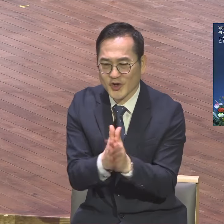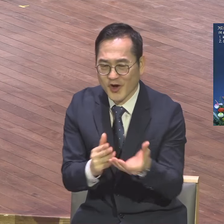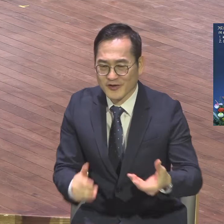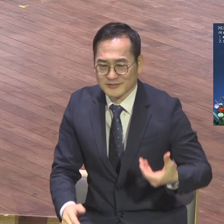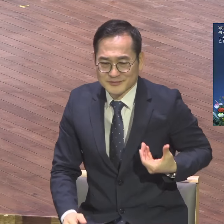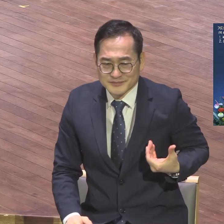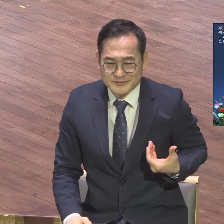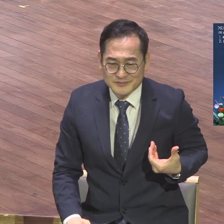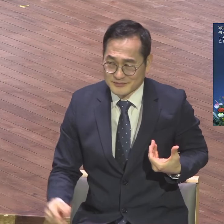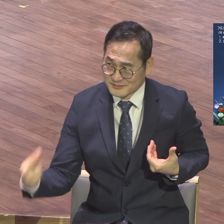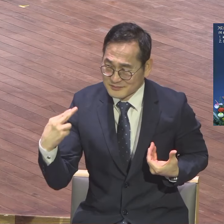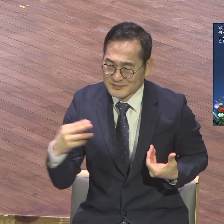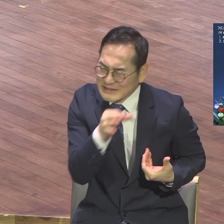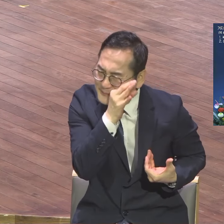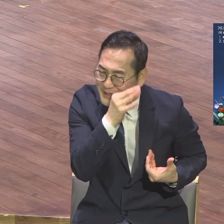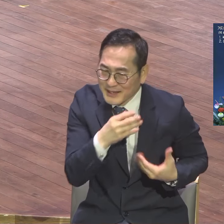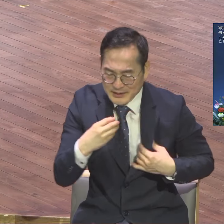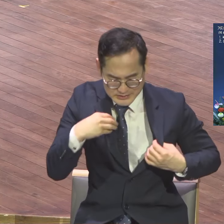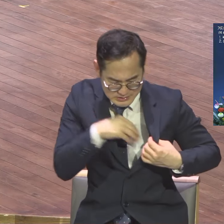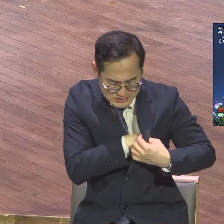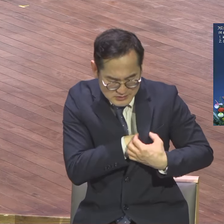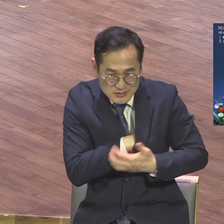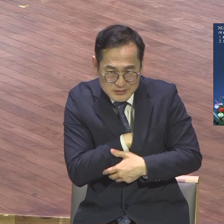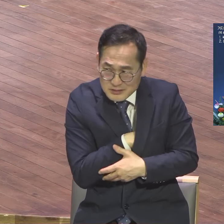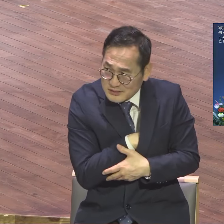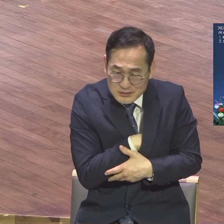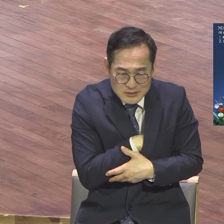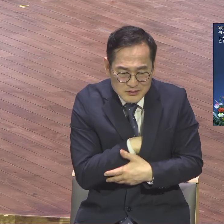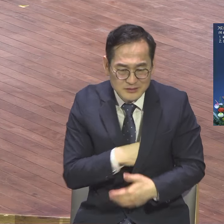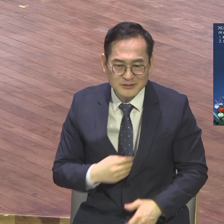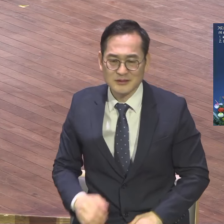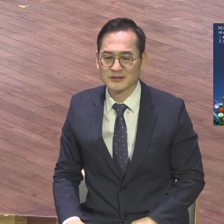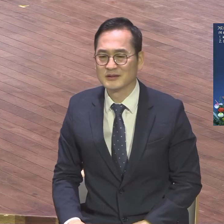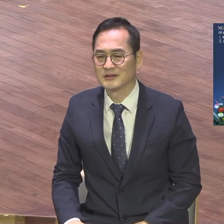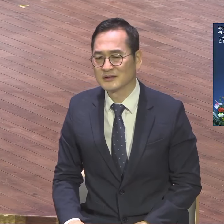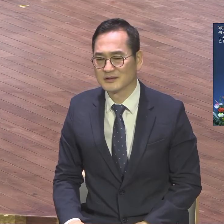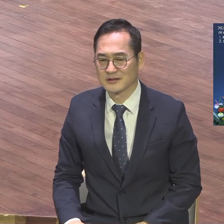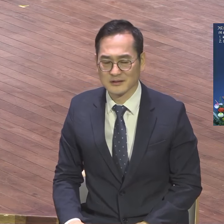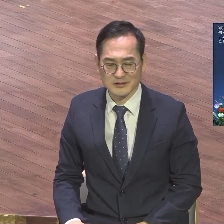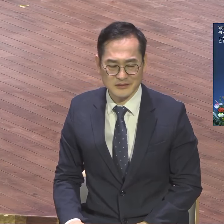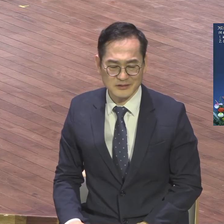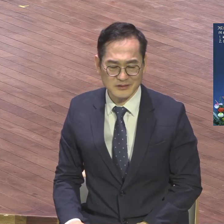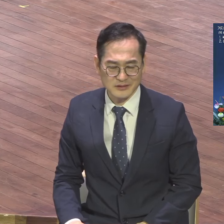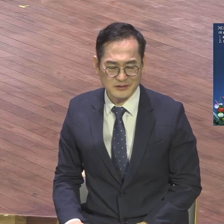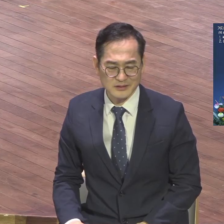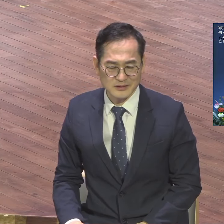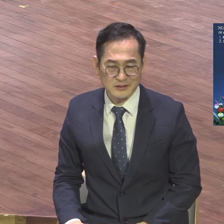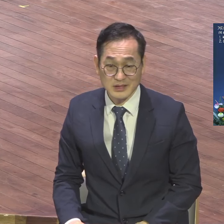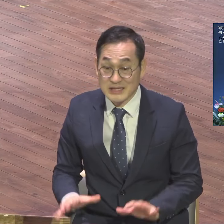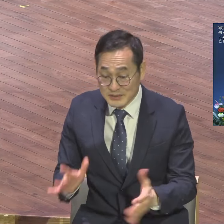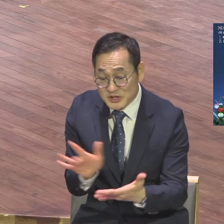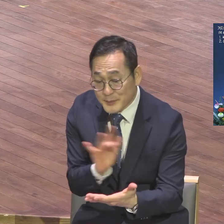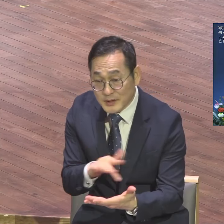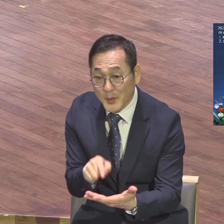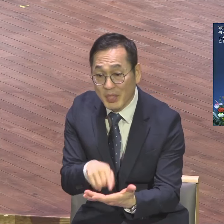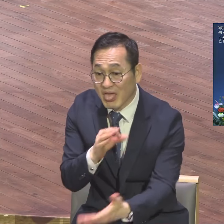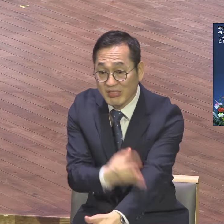숨겨가지고 이렇게 다녔어요 그때는 화면이 없어가지고 전부 직접 찬송가도 피해야되고 성기도